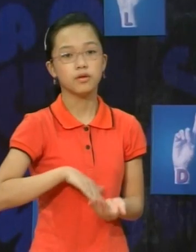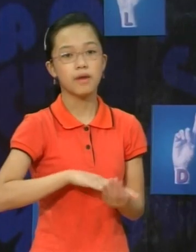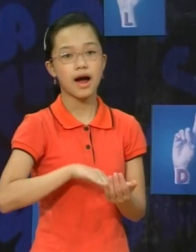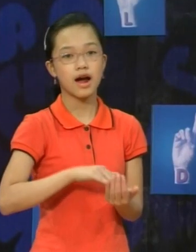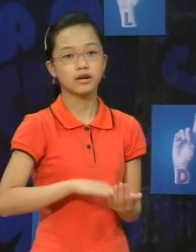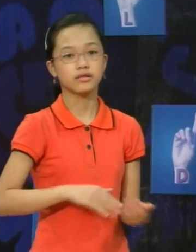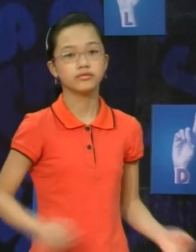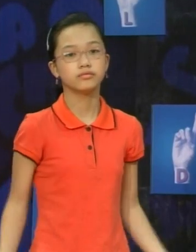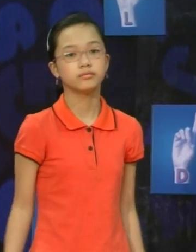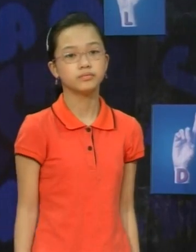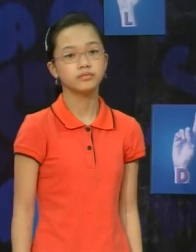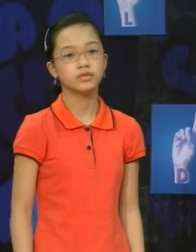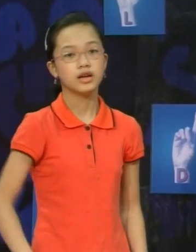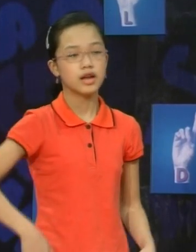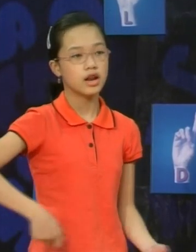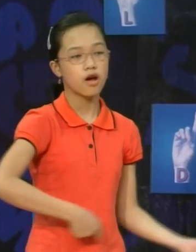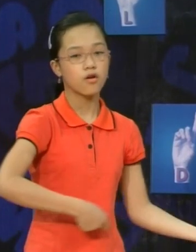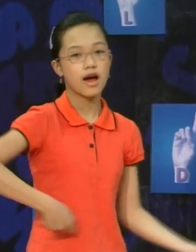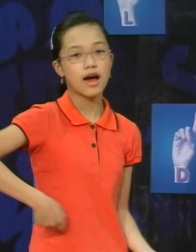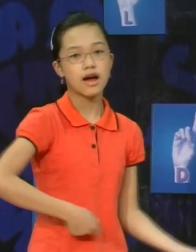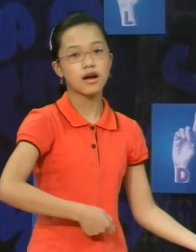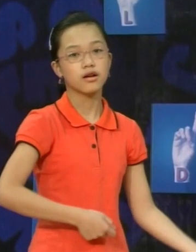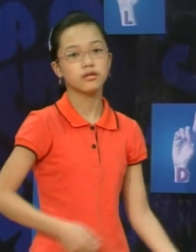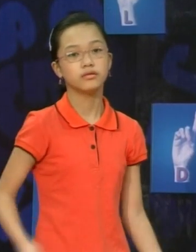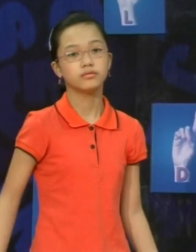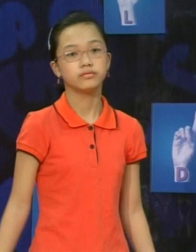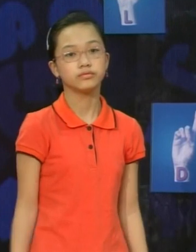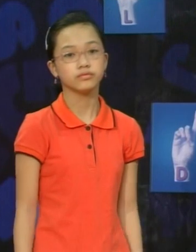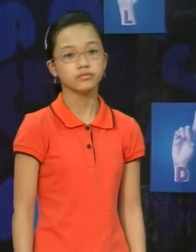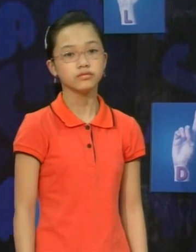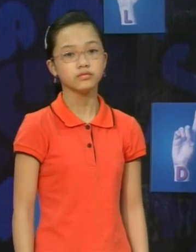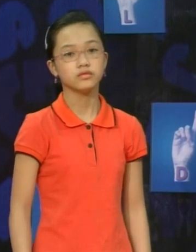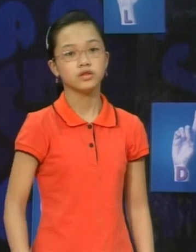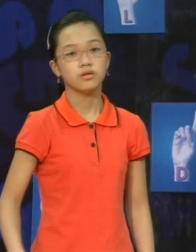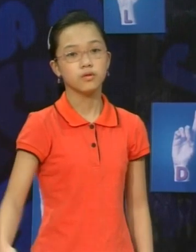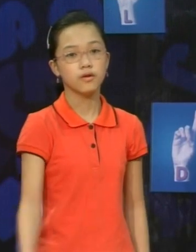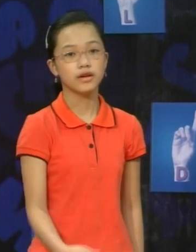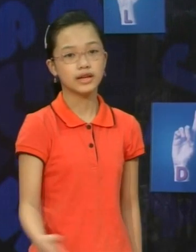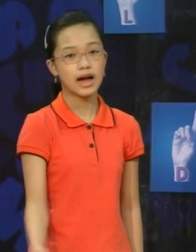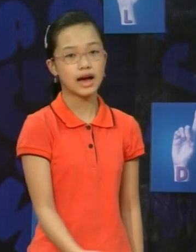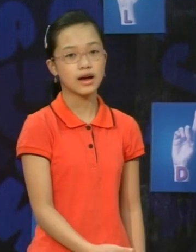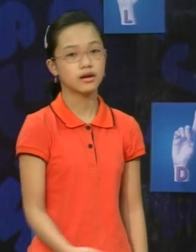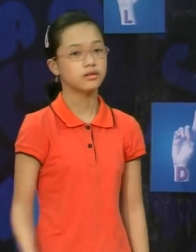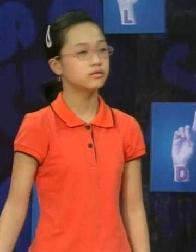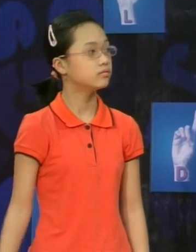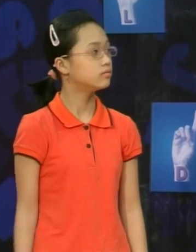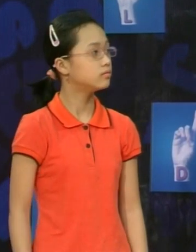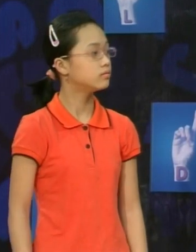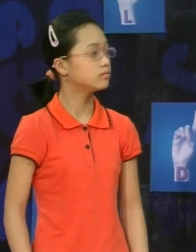Ở nhà bạn ấy giúp bố mẹ rửa bát này Bạn còn giúp bố mẹ lau nhà nữa Bạn giúp bố mẹ quét nhà nữa này